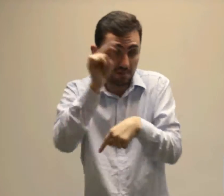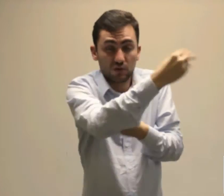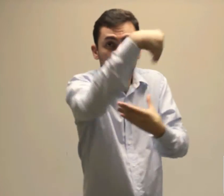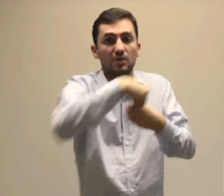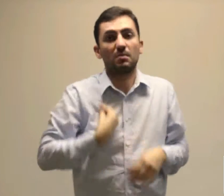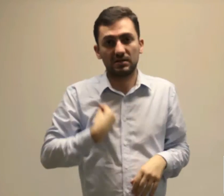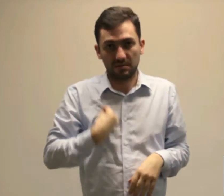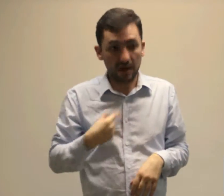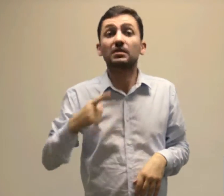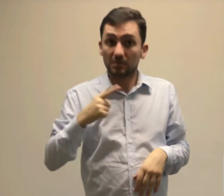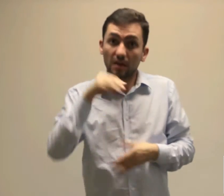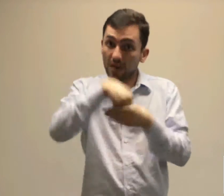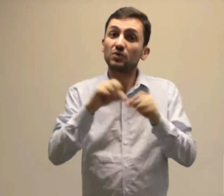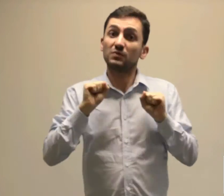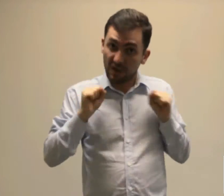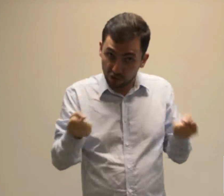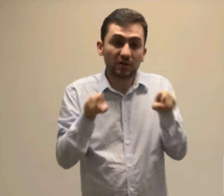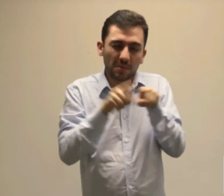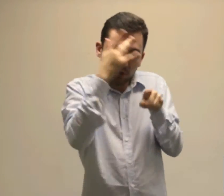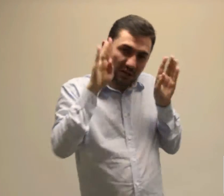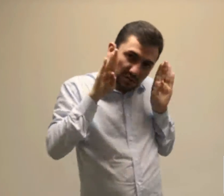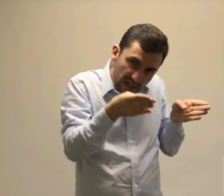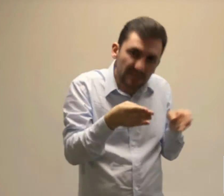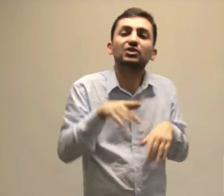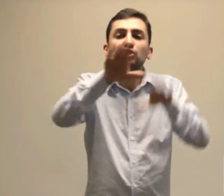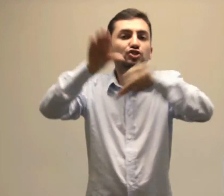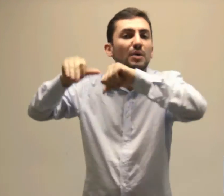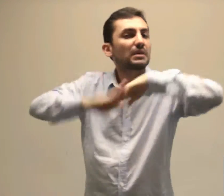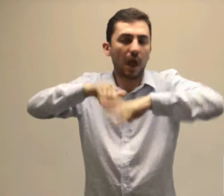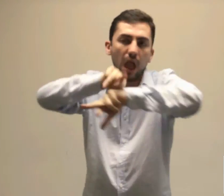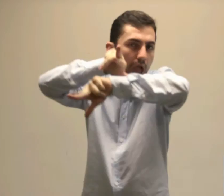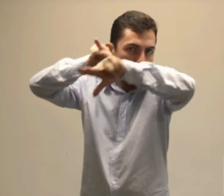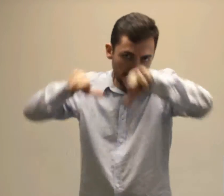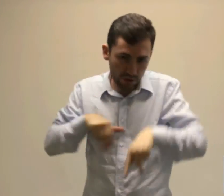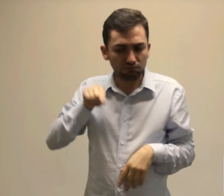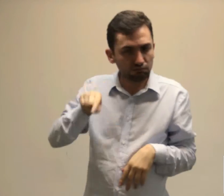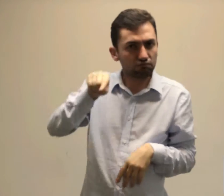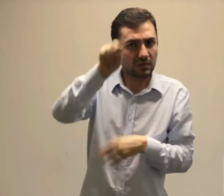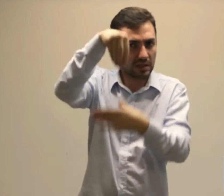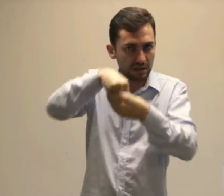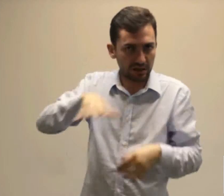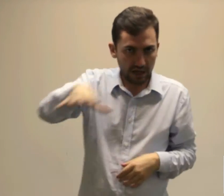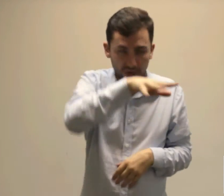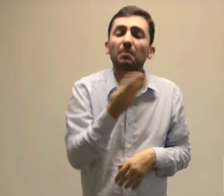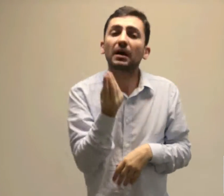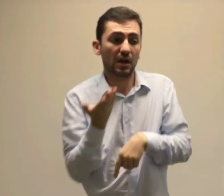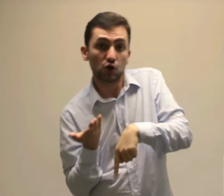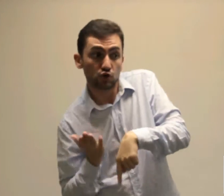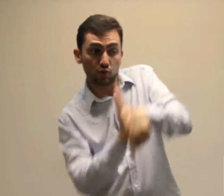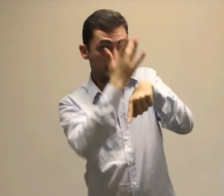técnicos das mais diversas áreas em cada regional da Defensoria Pública para dar suporte ao defensor público